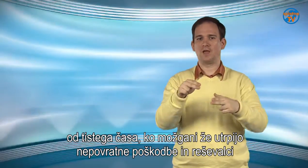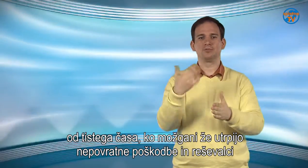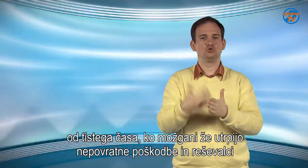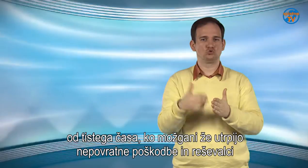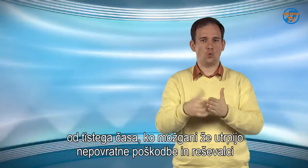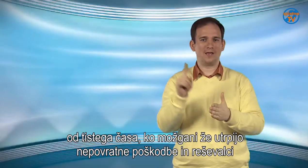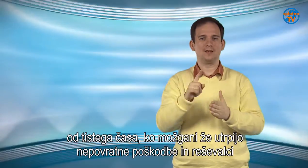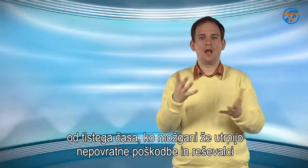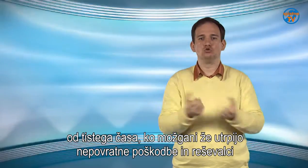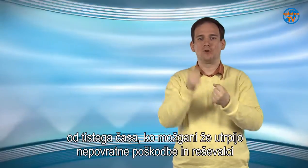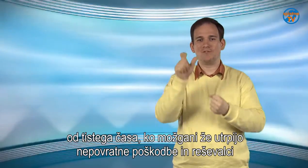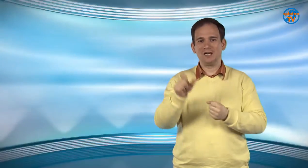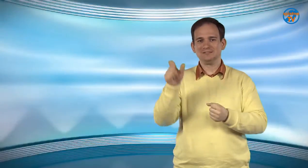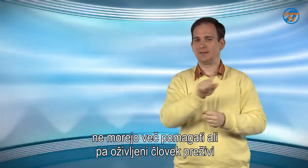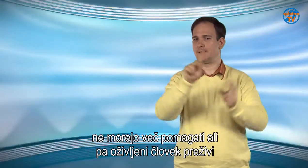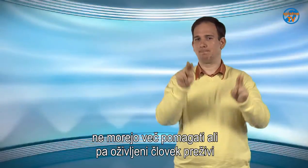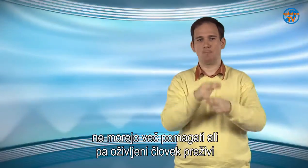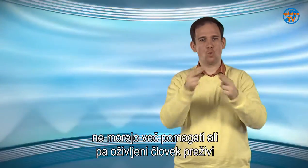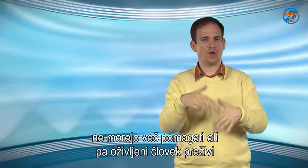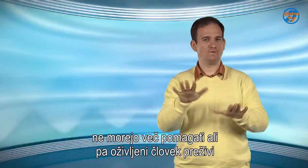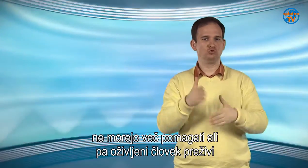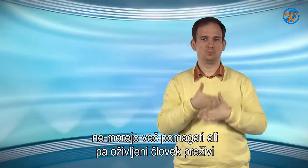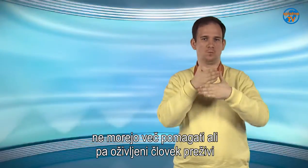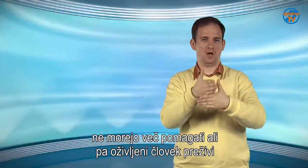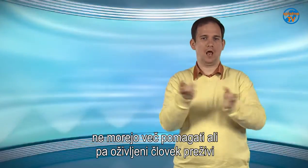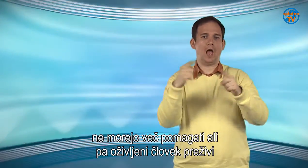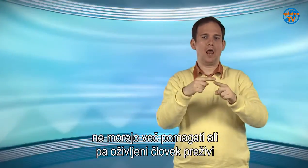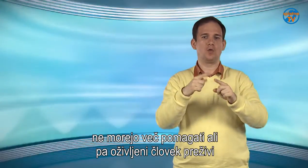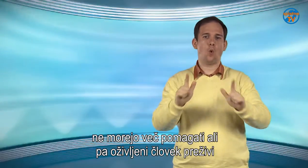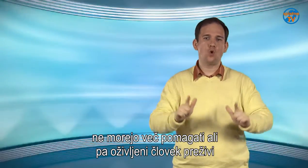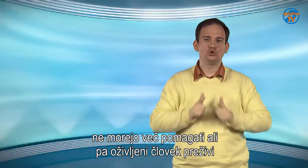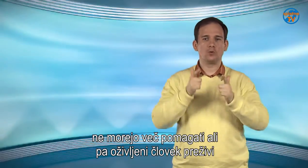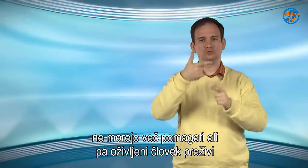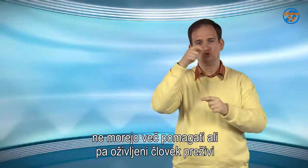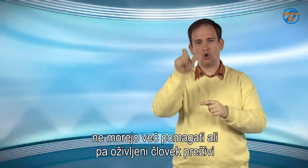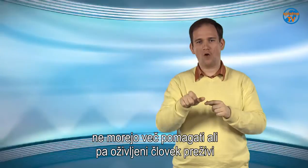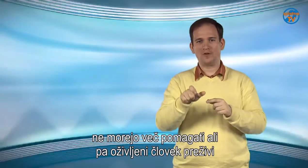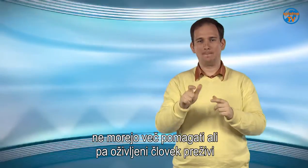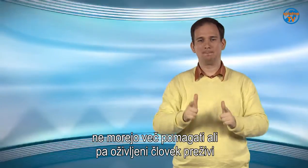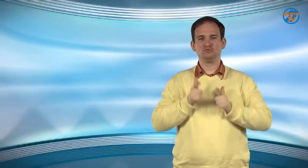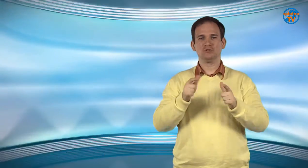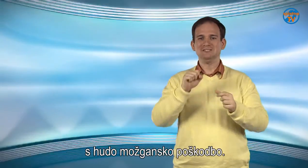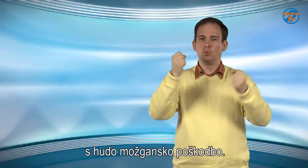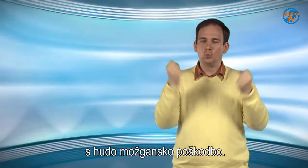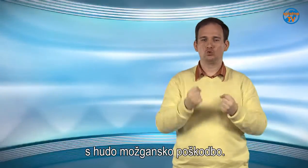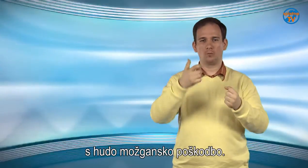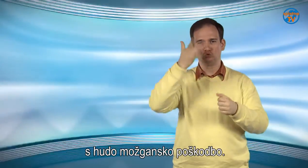ne morejo več pomagati ali pa oživljeni človek preživi z hudo možgansko poškodbo.